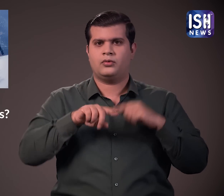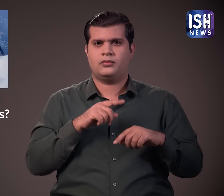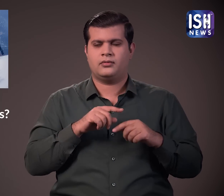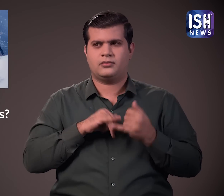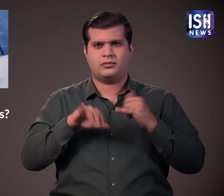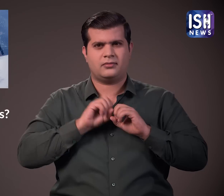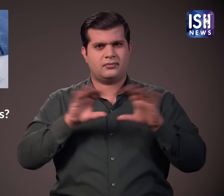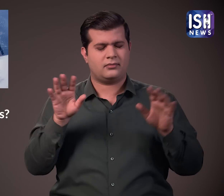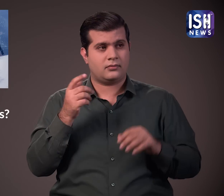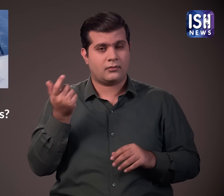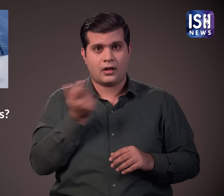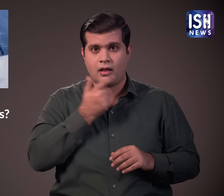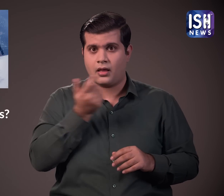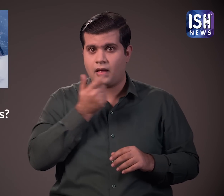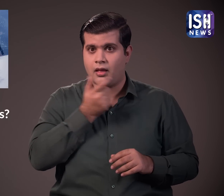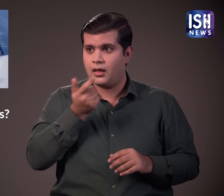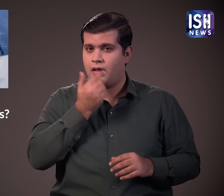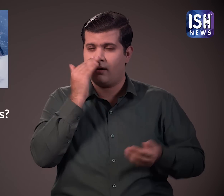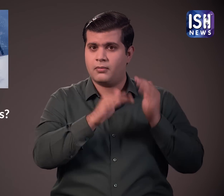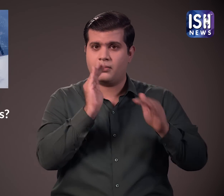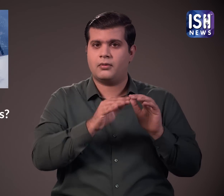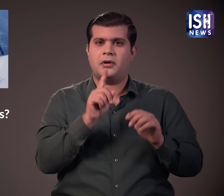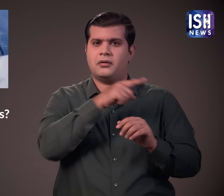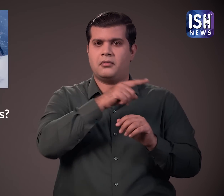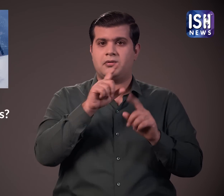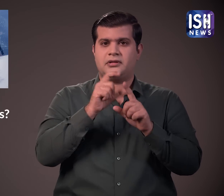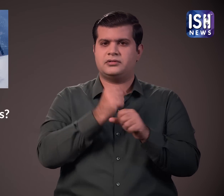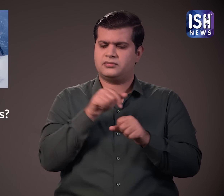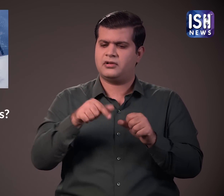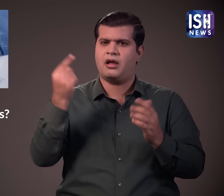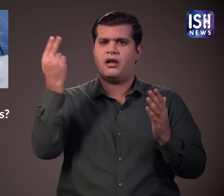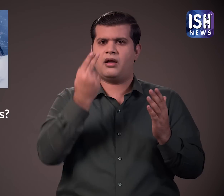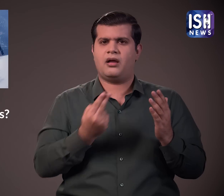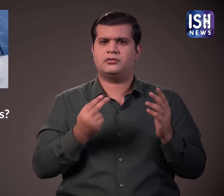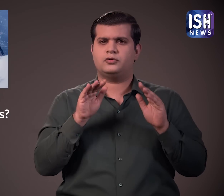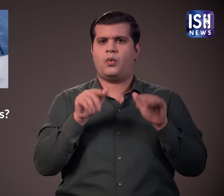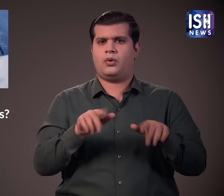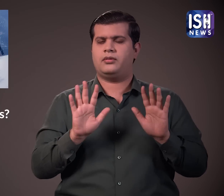बैक पर लोगों द्वारा बीम्स बनाने के बावजूद देमना ने कहा कि यह कला है